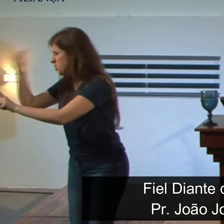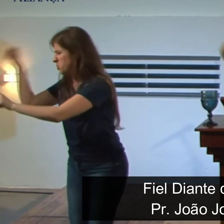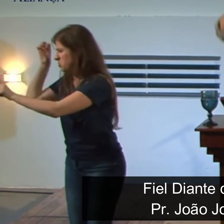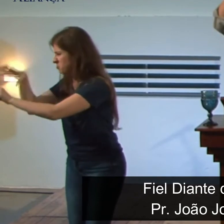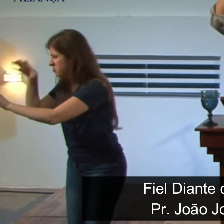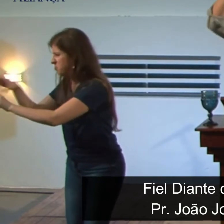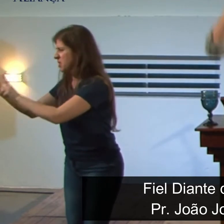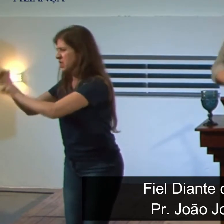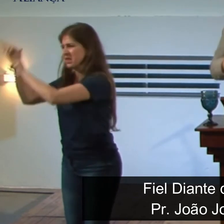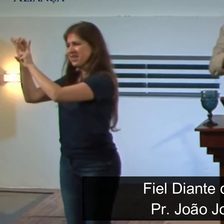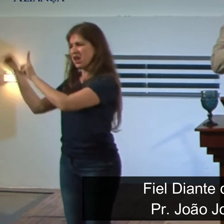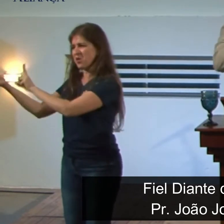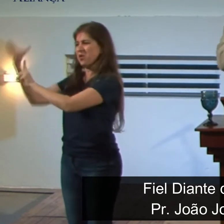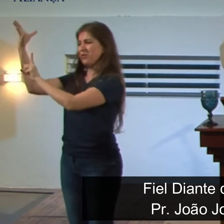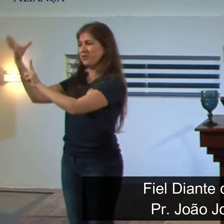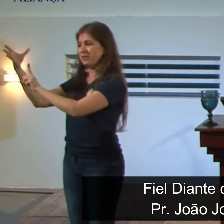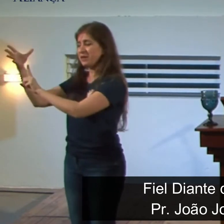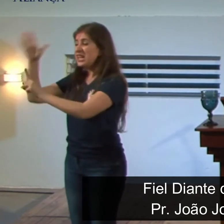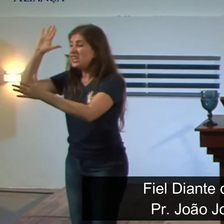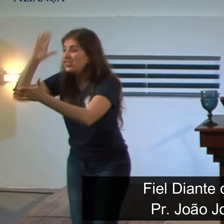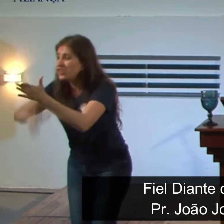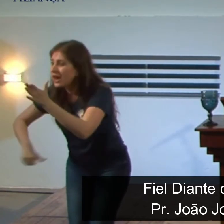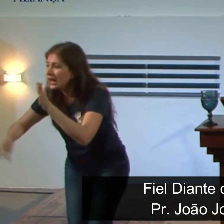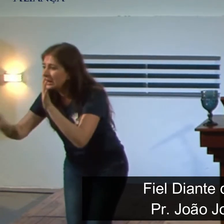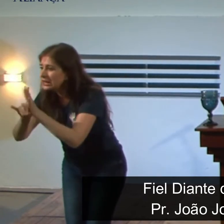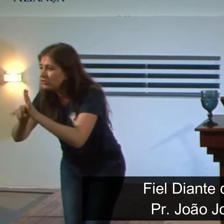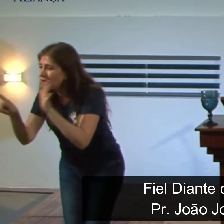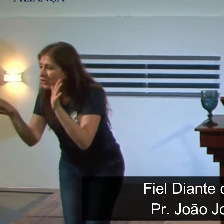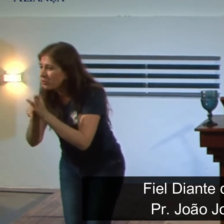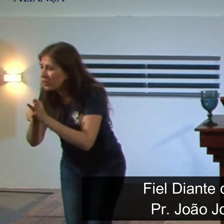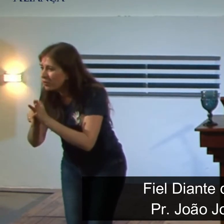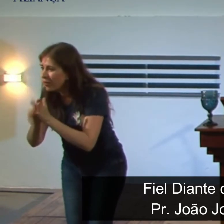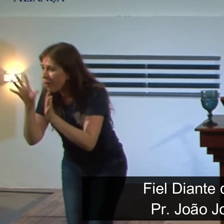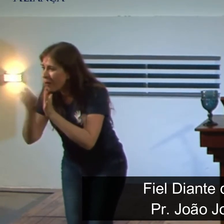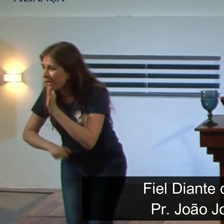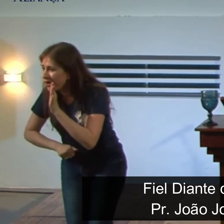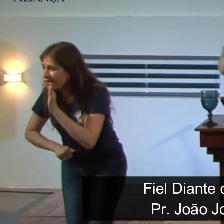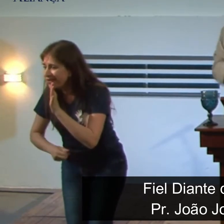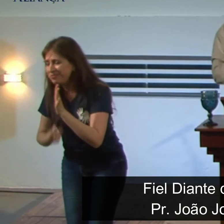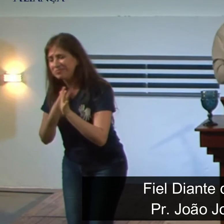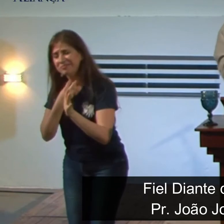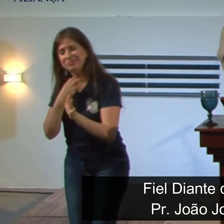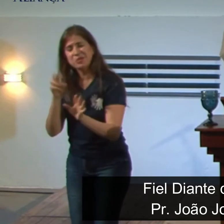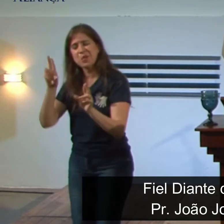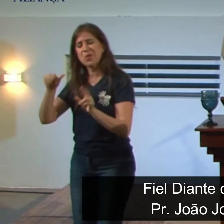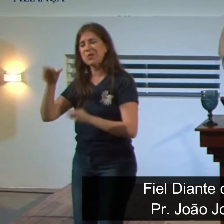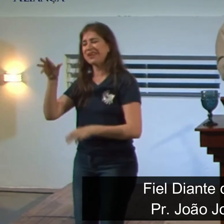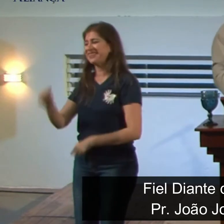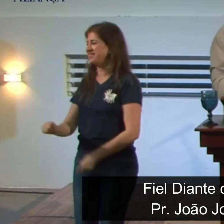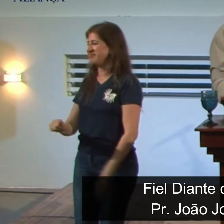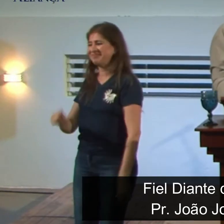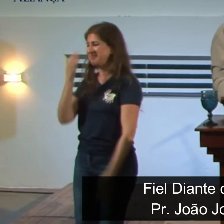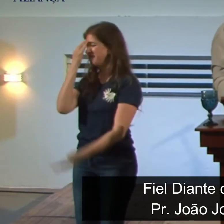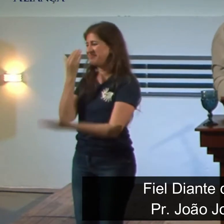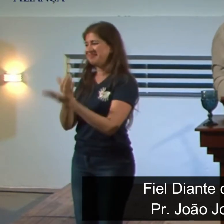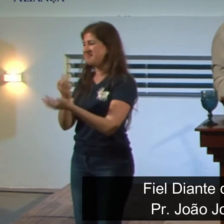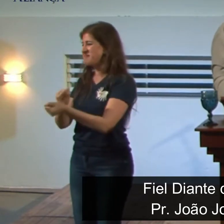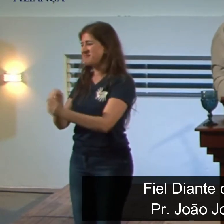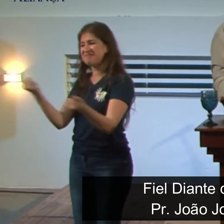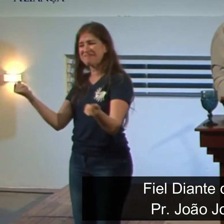quisessem mas não tinham como tirar a identidade deles não tinham como tirar as convicções deles